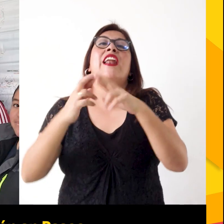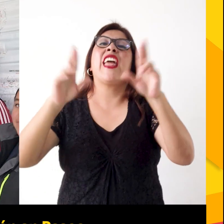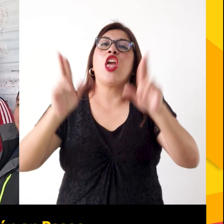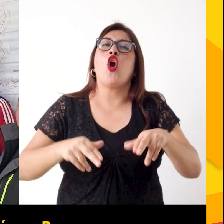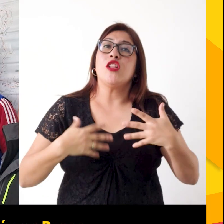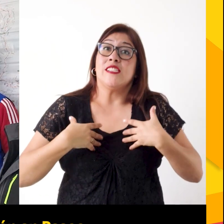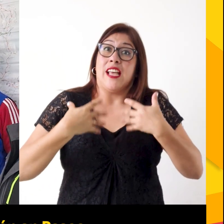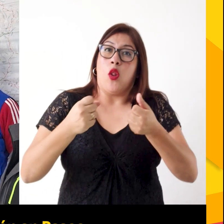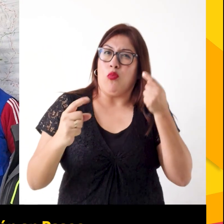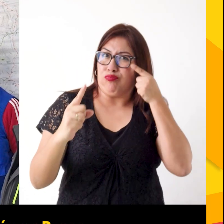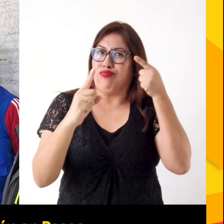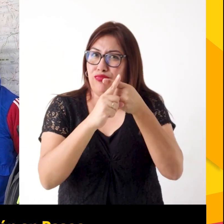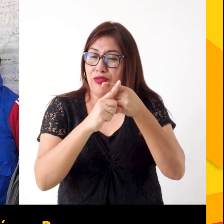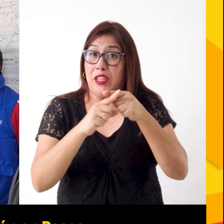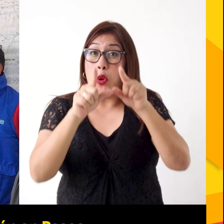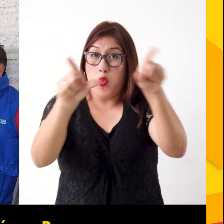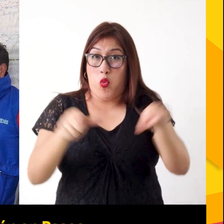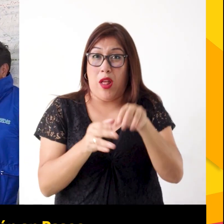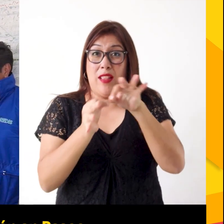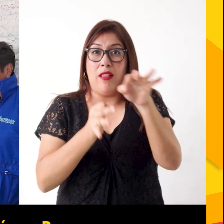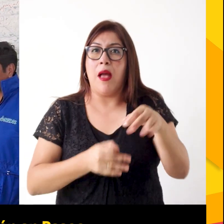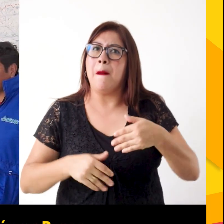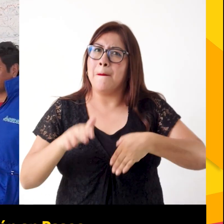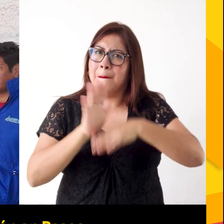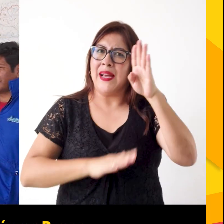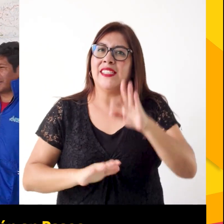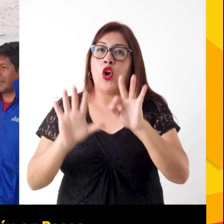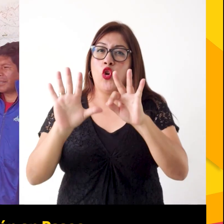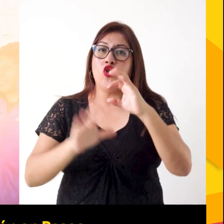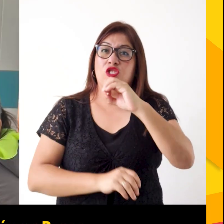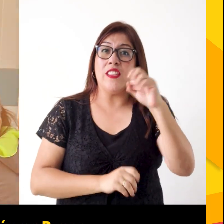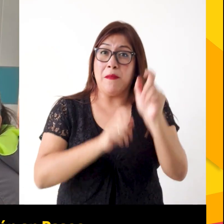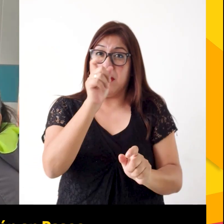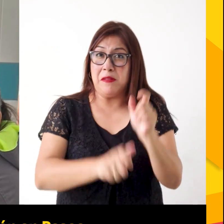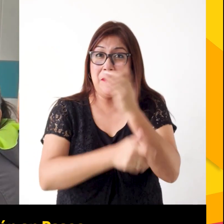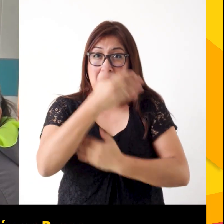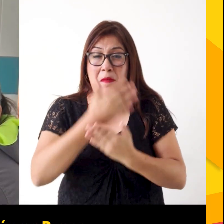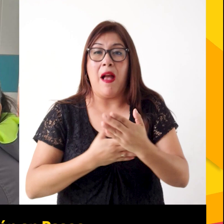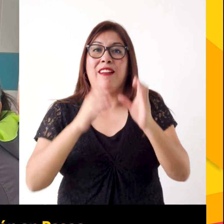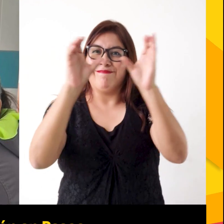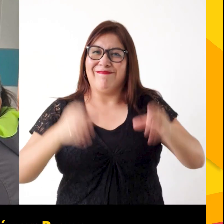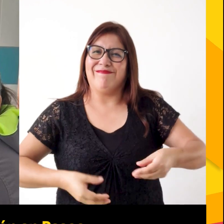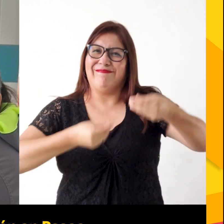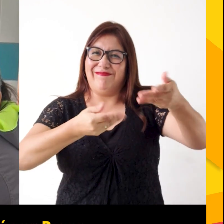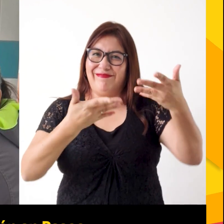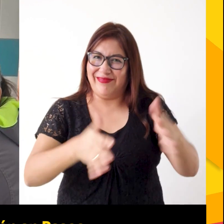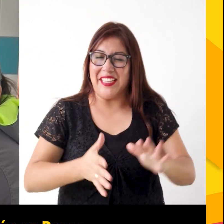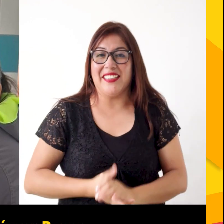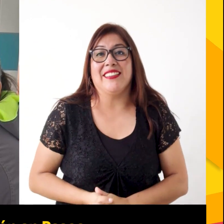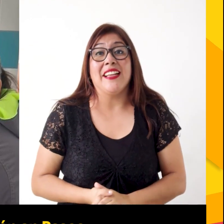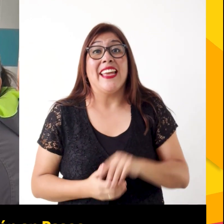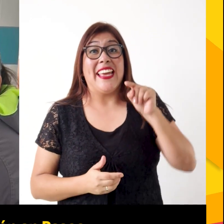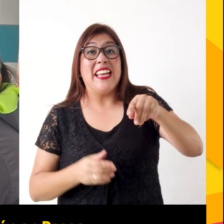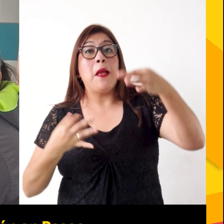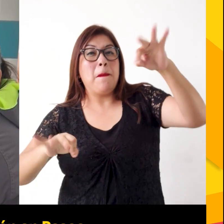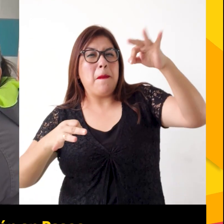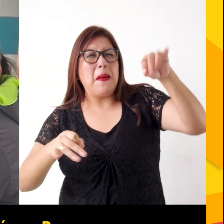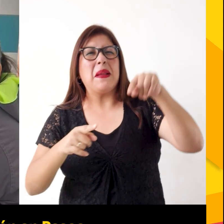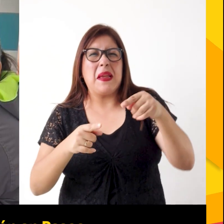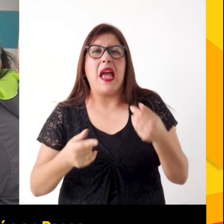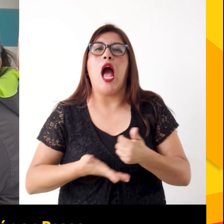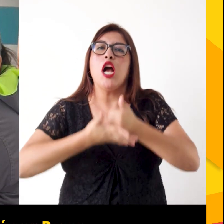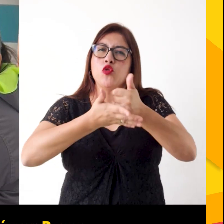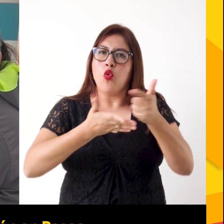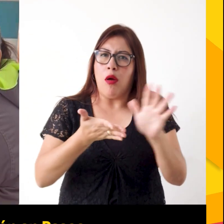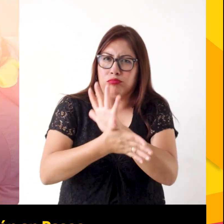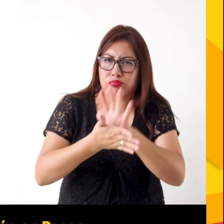Salud y la OMAPED de Huachón, más de 80 personas recibieron su certificado de discapacidad. Dicho documento les servirá